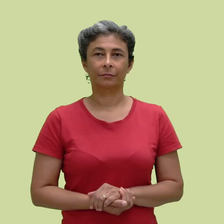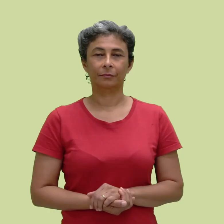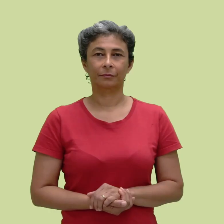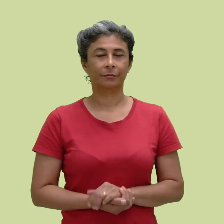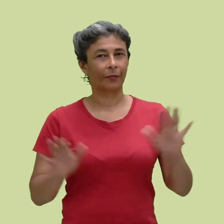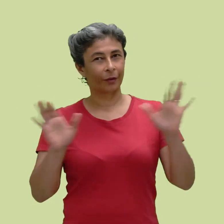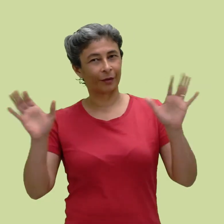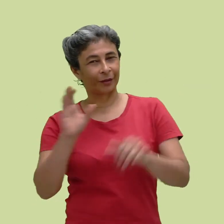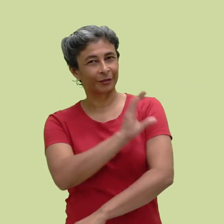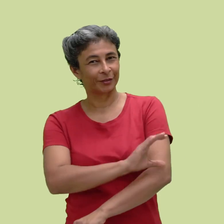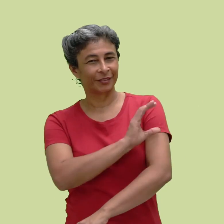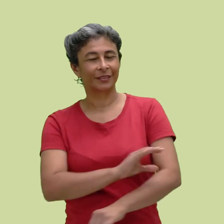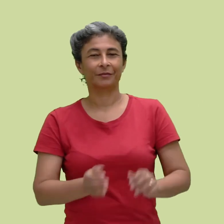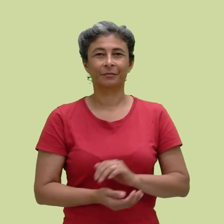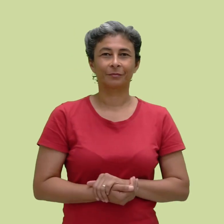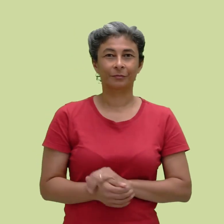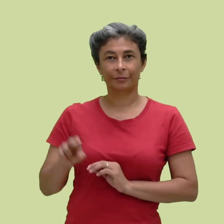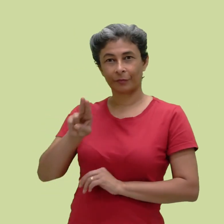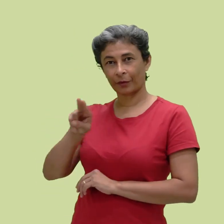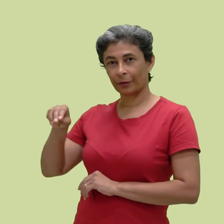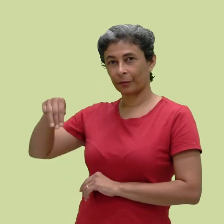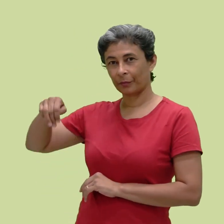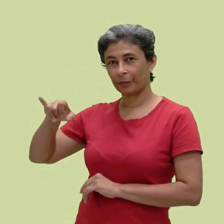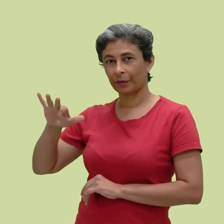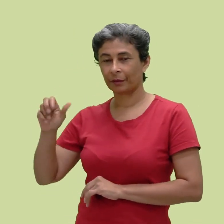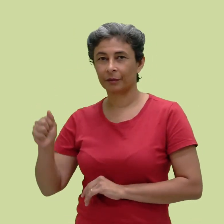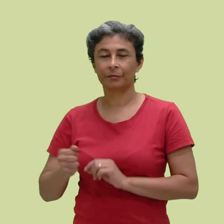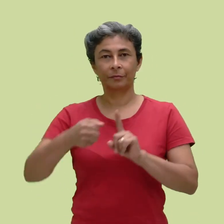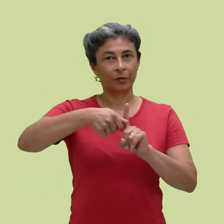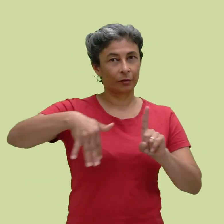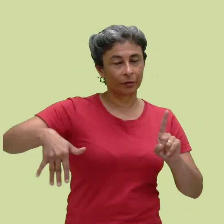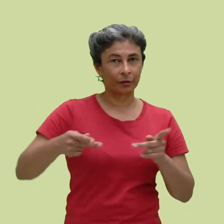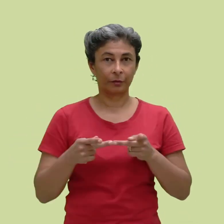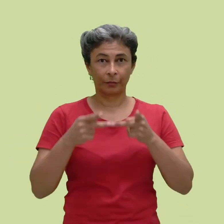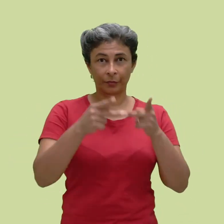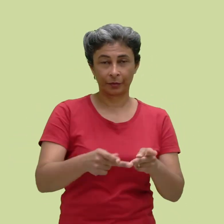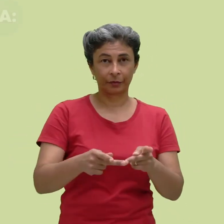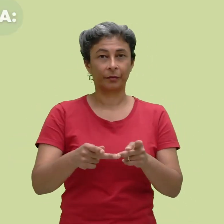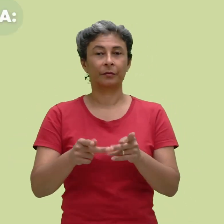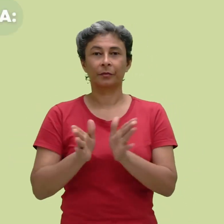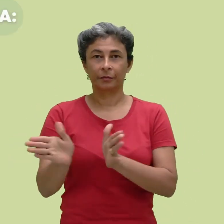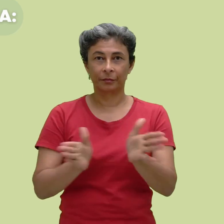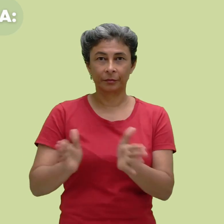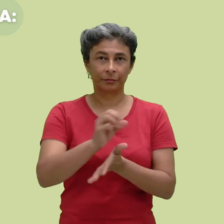Olá caros cursistas, sou Maria Raquel, extensionista do projeto Acessibilidade